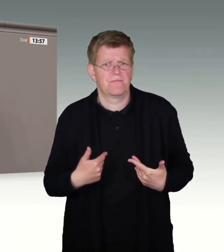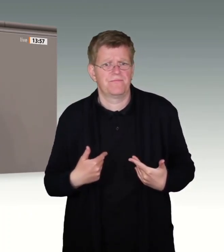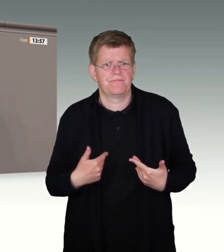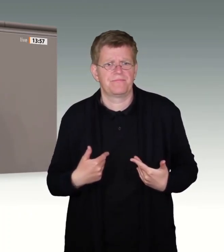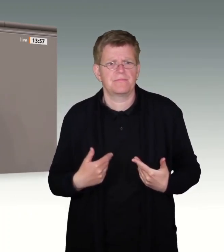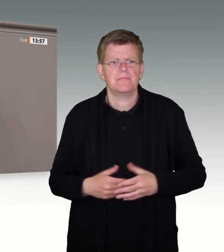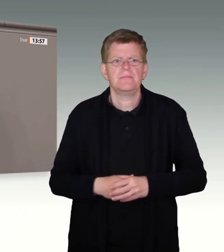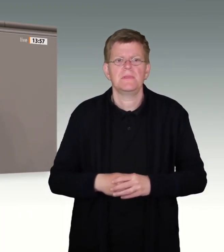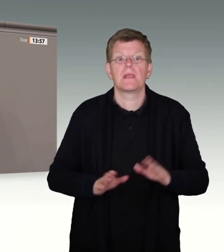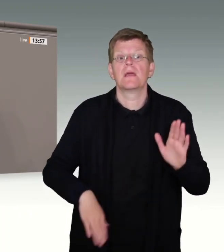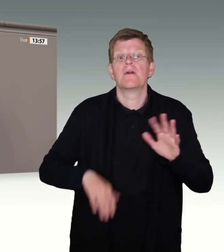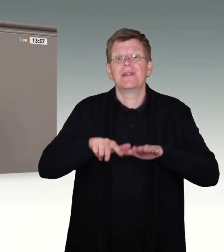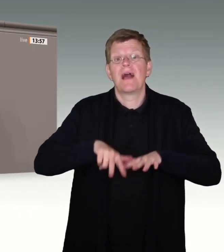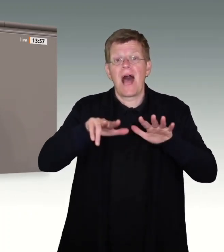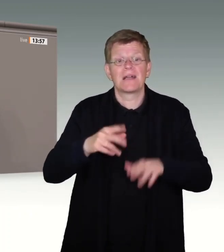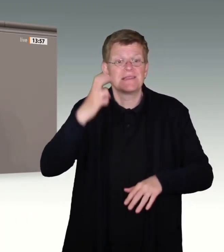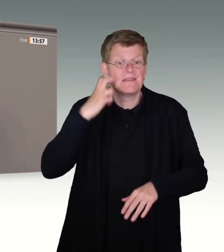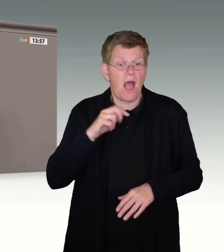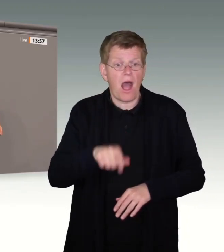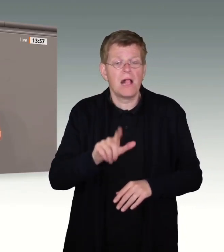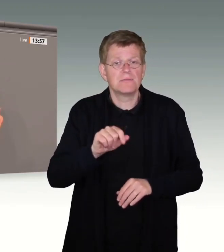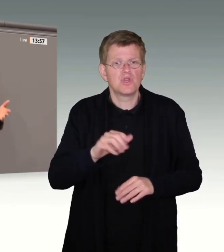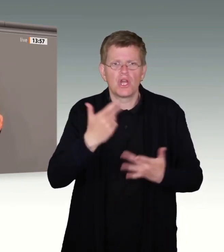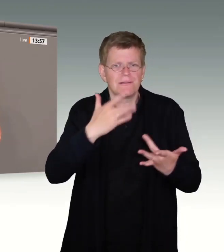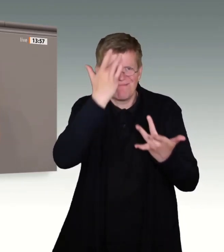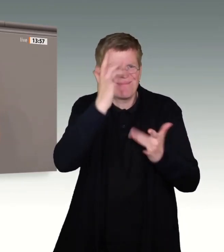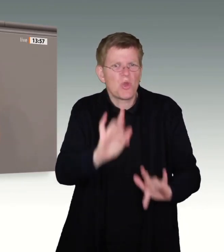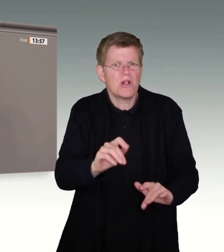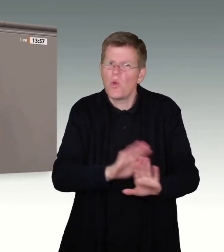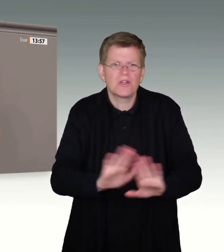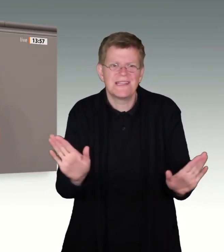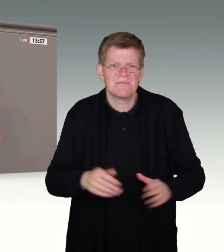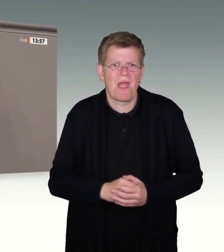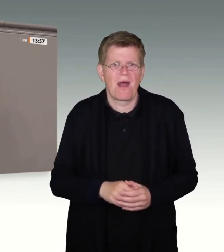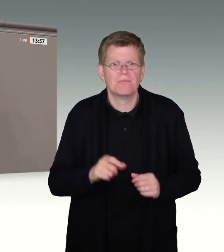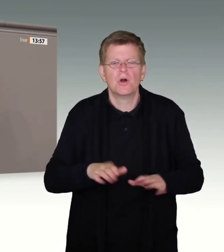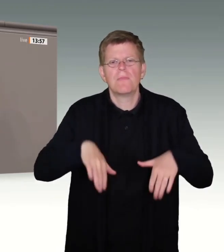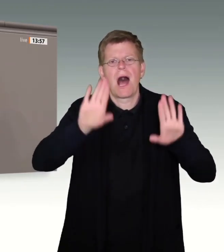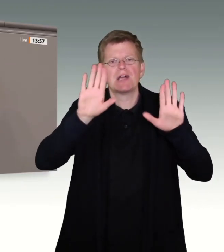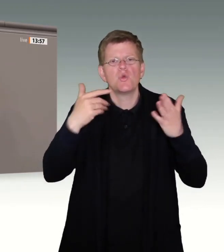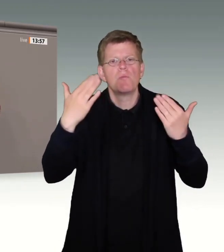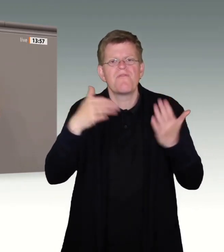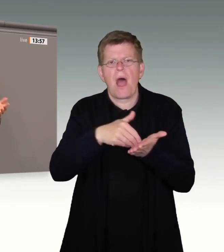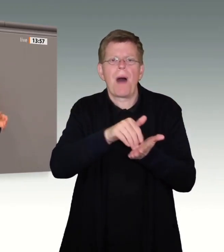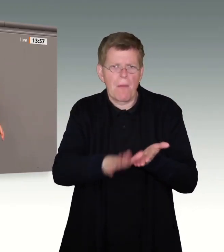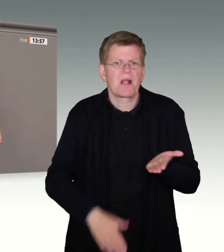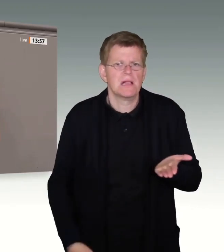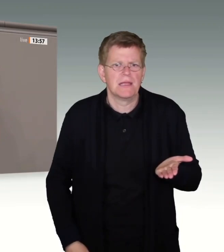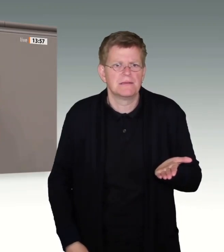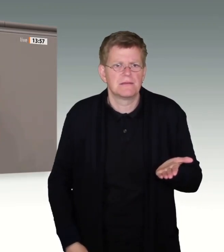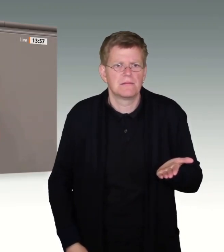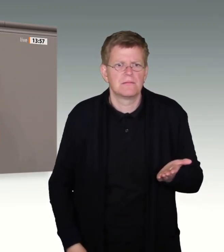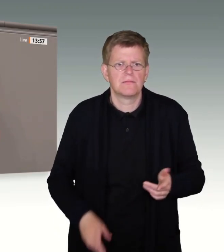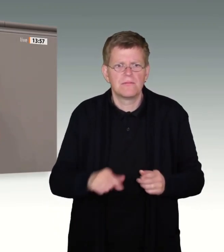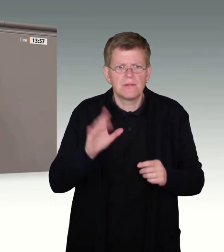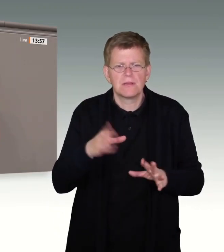Vorjährigkeit gab ihm der Duldungsstatus seiner Eltern keinen Schutz mehr. Er galt plötzlich als abgelehnter Asylbewerber. Zusammen mit